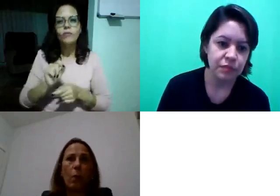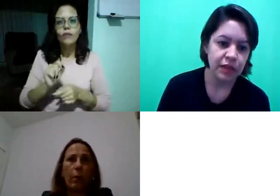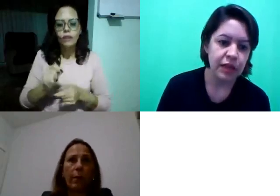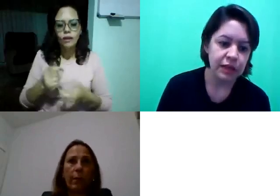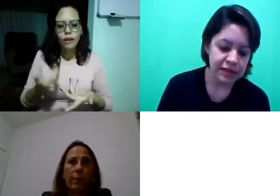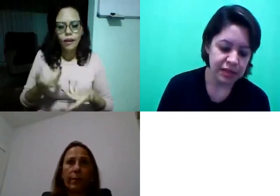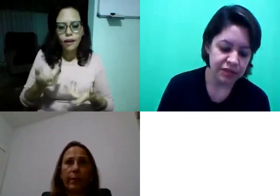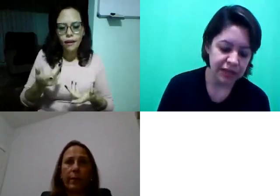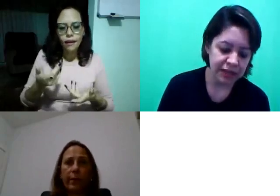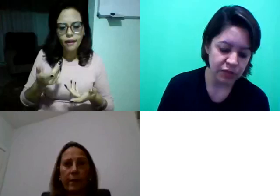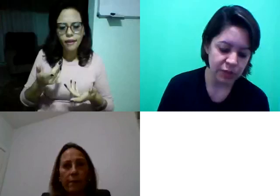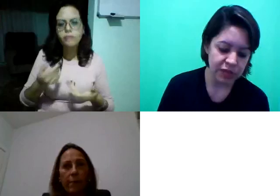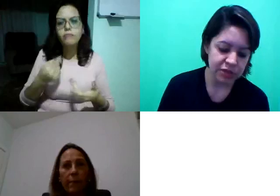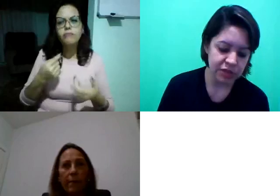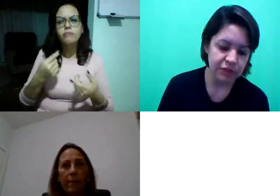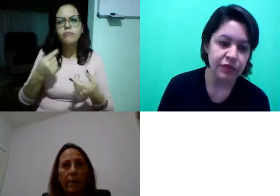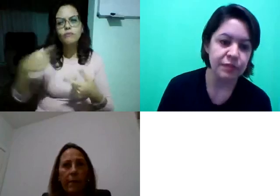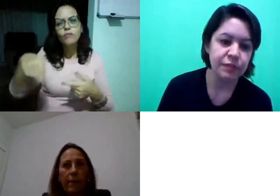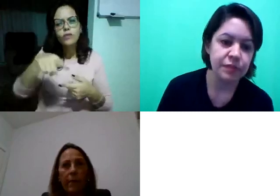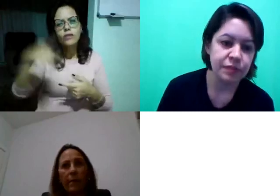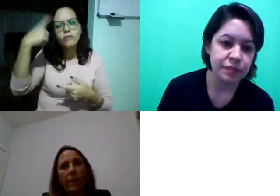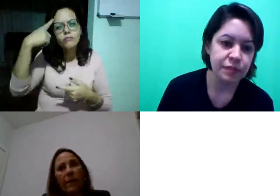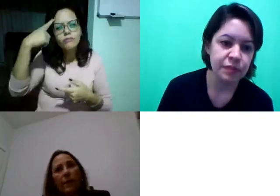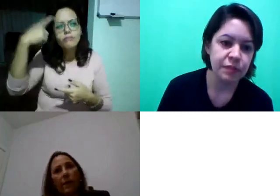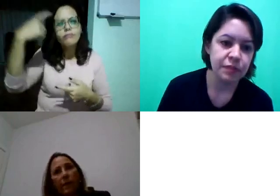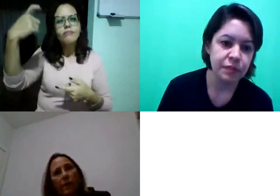Nessa atividade colaborativa,